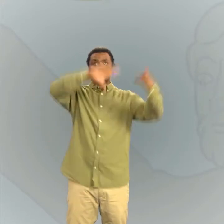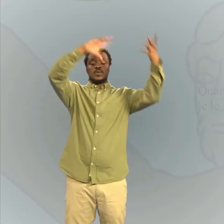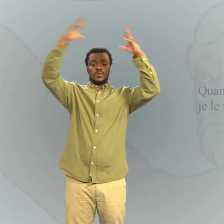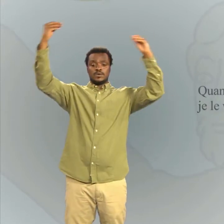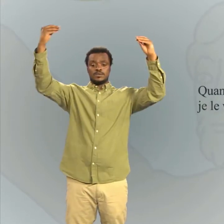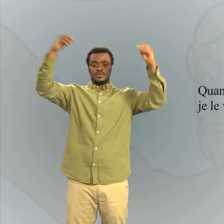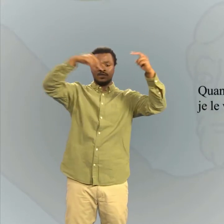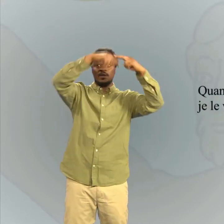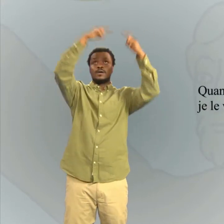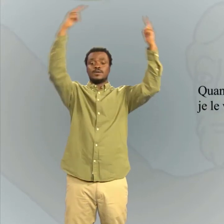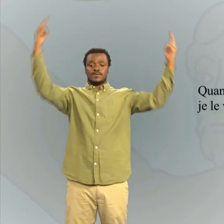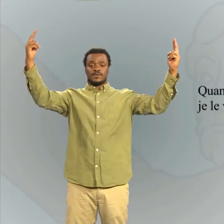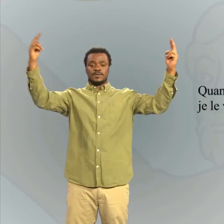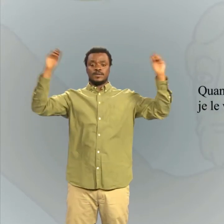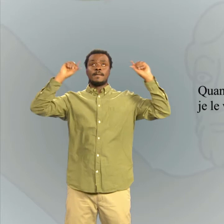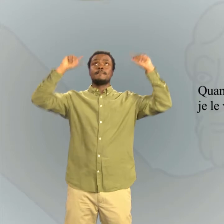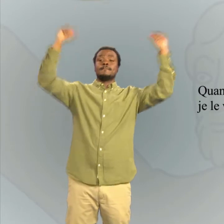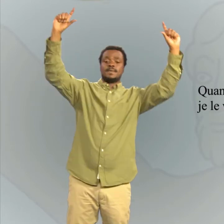Quand l'arc sera dans les nuages, je le verrai.